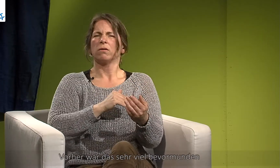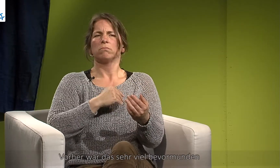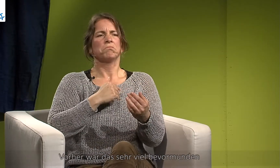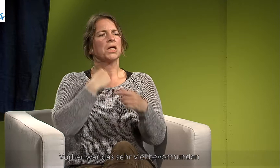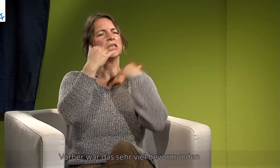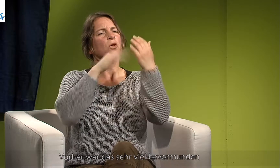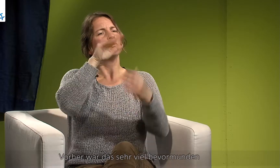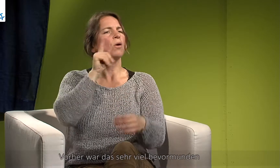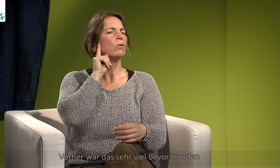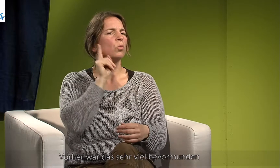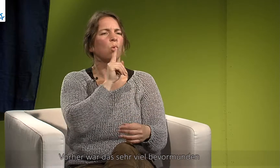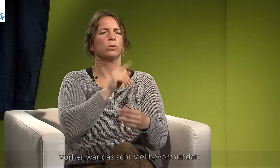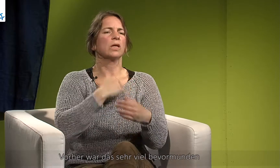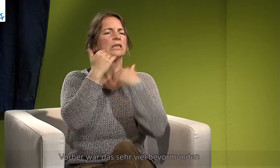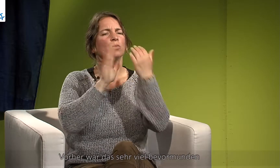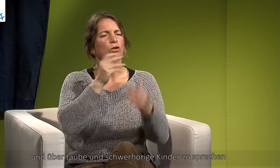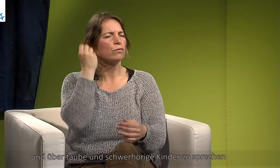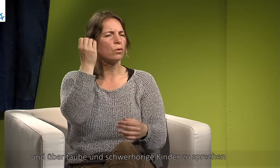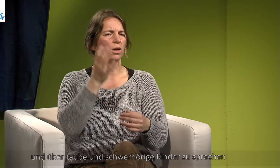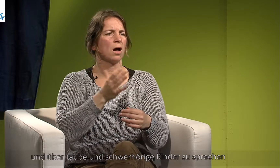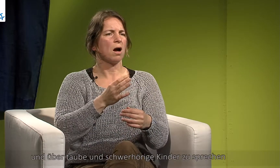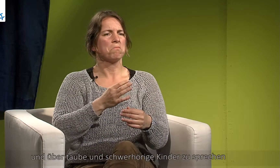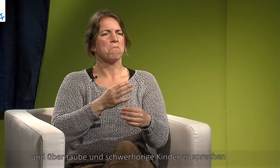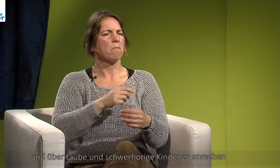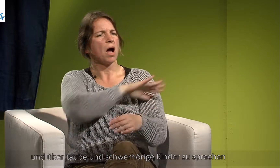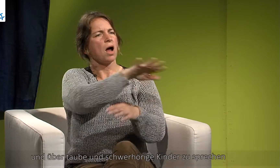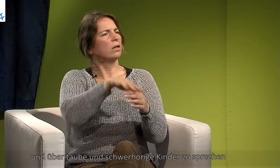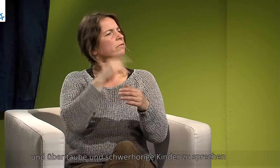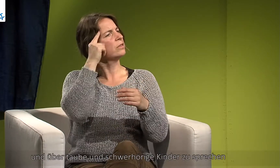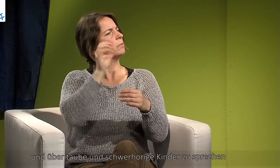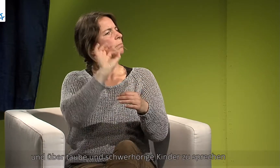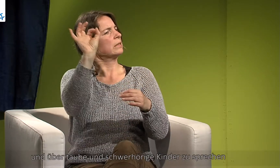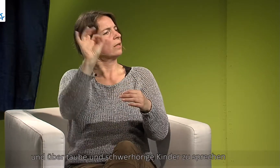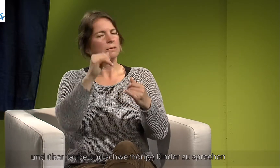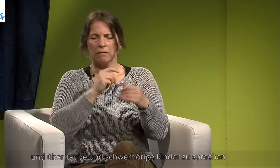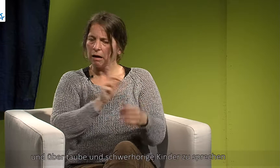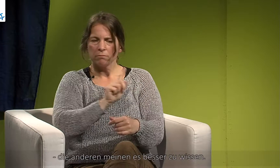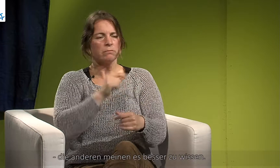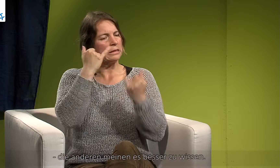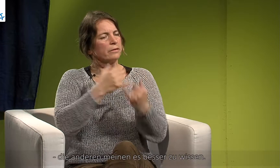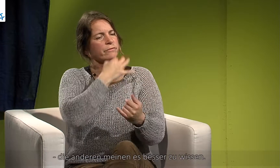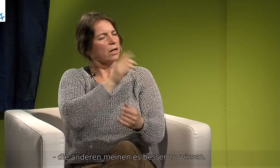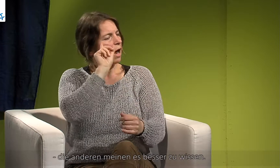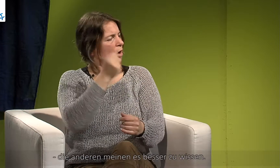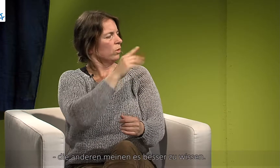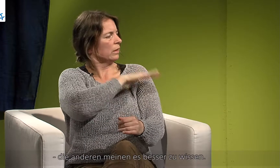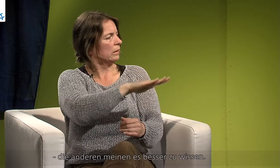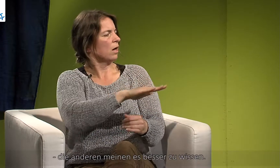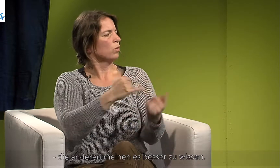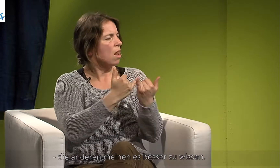einfach sehr viel bevormunden oder über gehörlose und schwierige Kinder zu sprechen. Die anderen meinen es besser zu wissen und